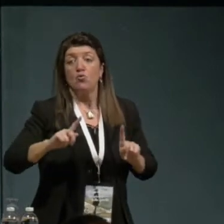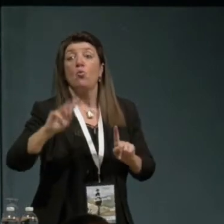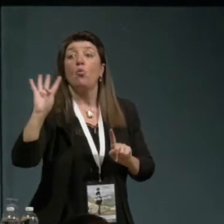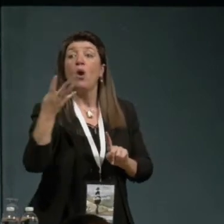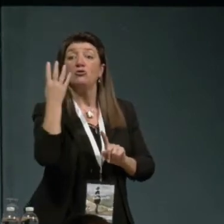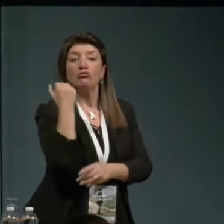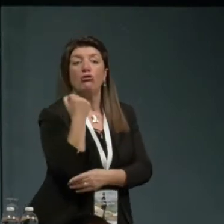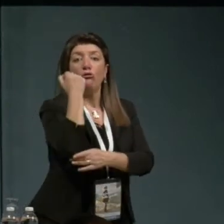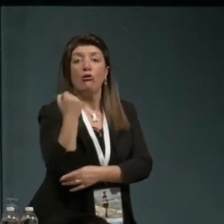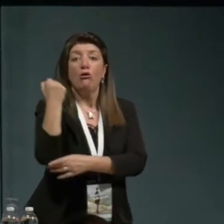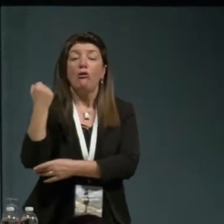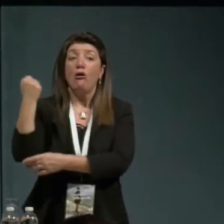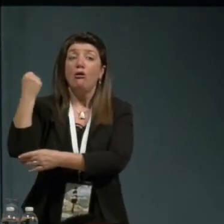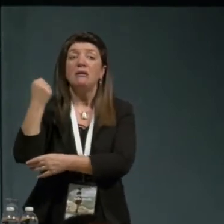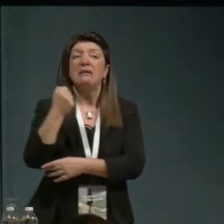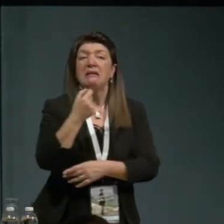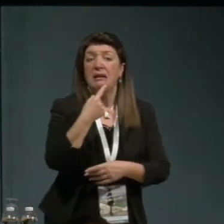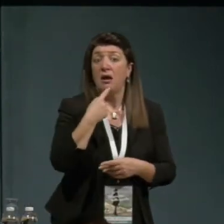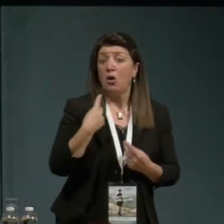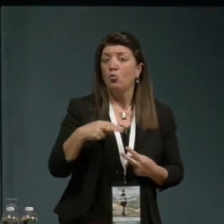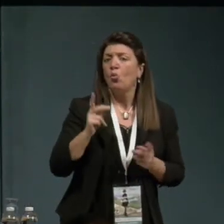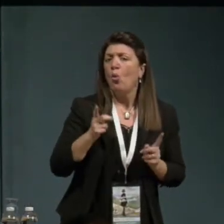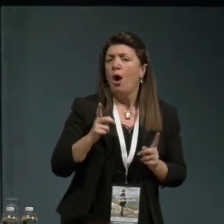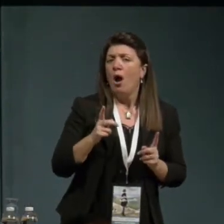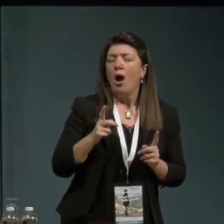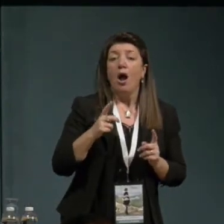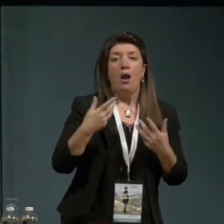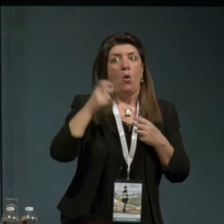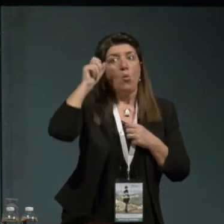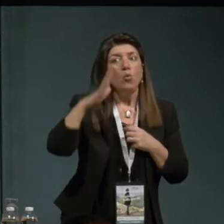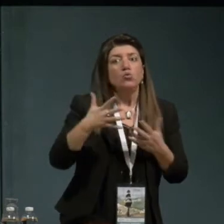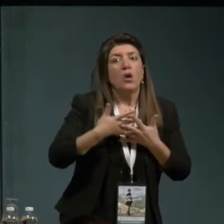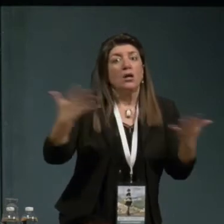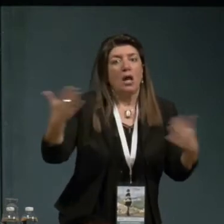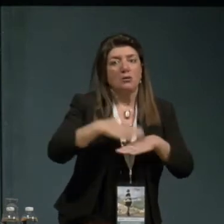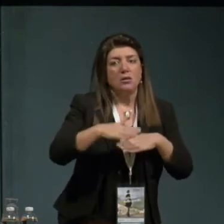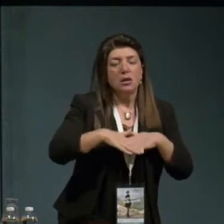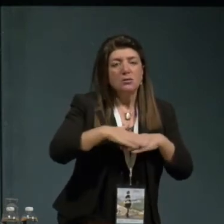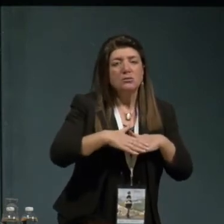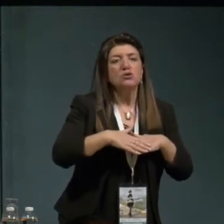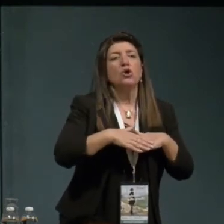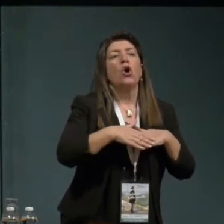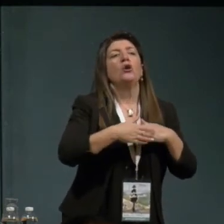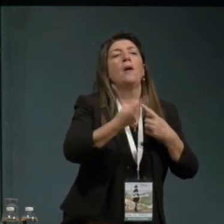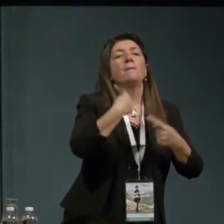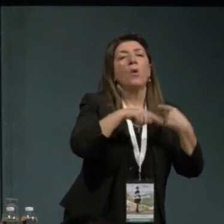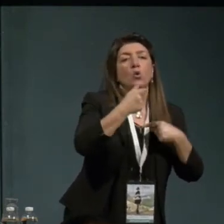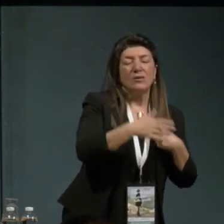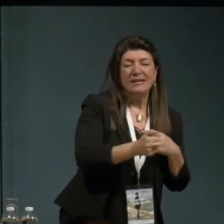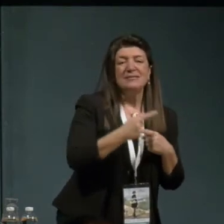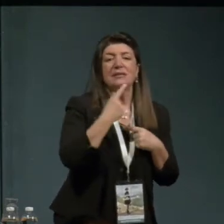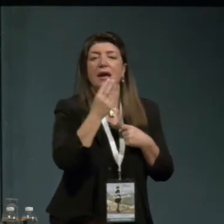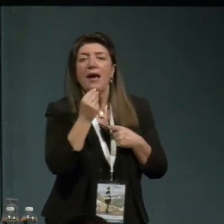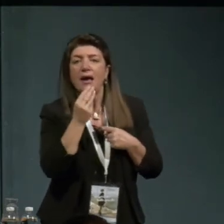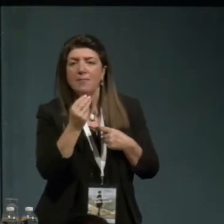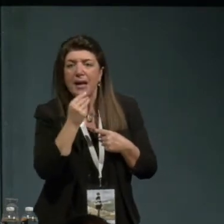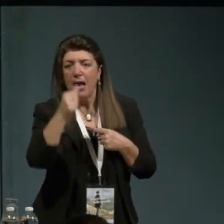delle tre grandi tradizioni monoteistiche, l'ebraica, l'islamica, la cristiana, e poi